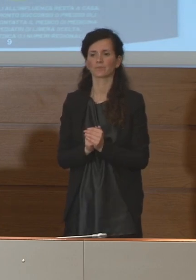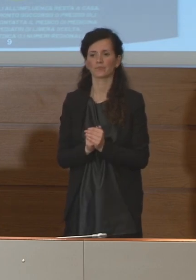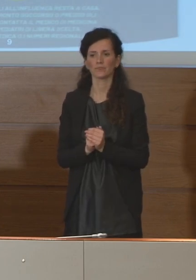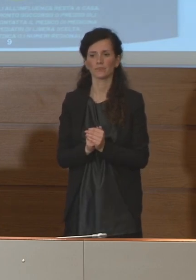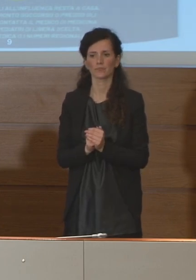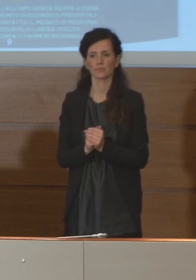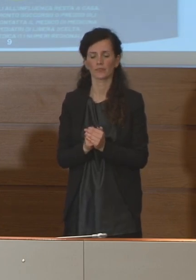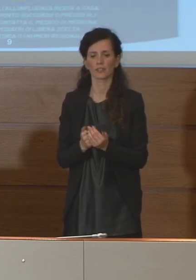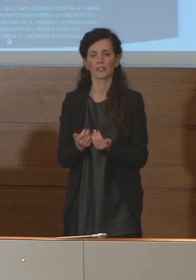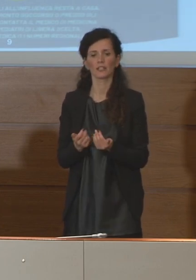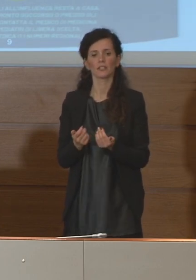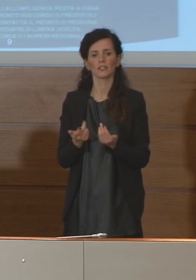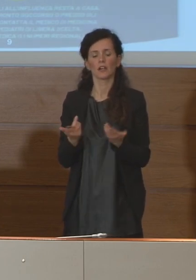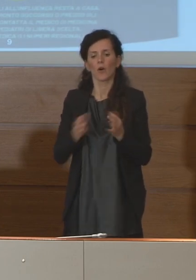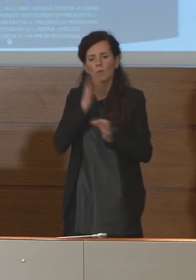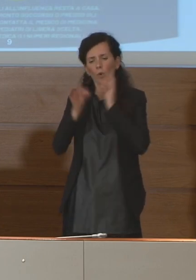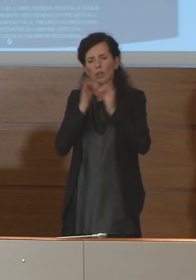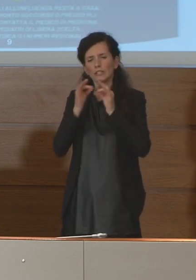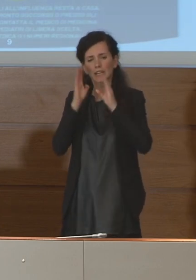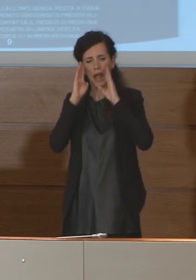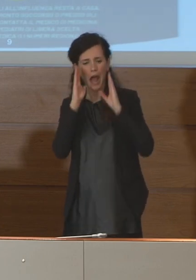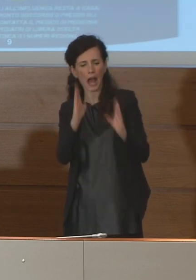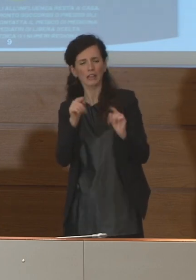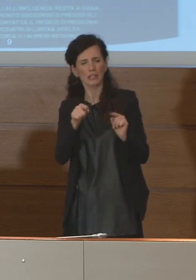attenzione a un'igiene